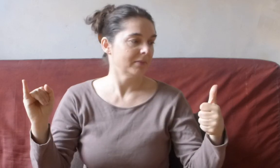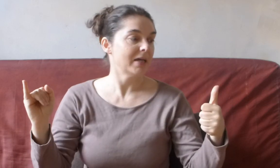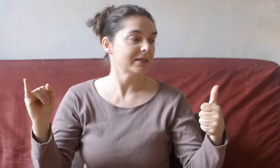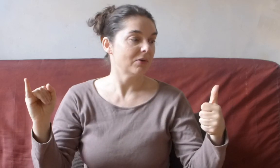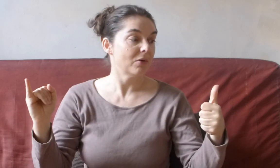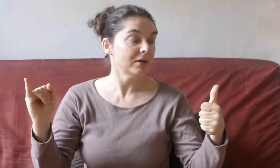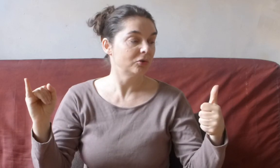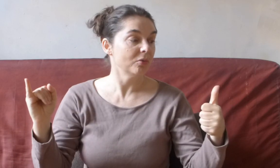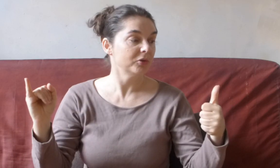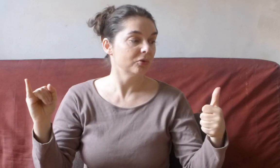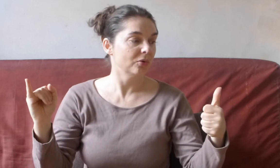Askawawa tombe dans l'eau.